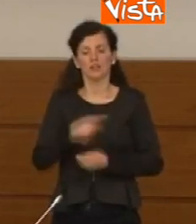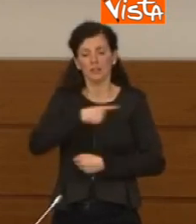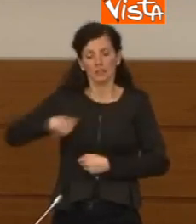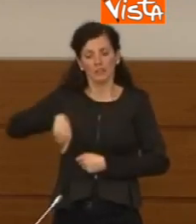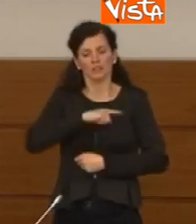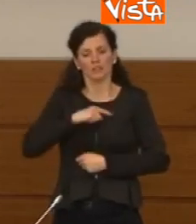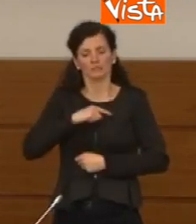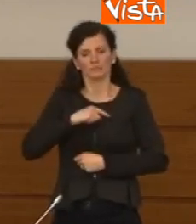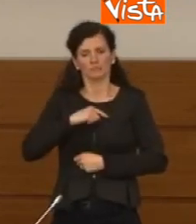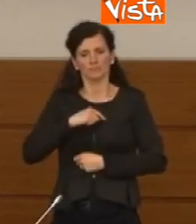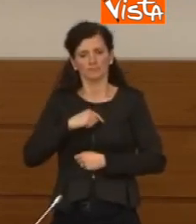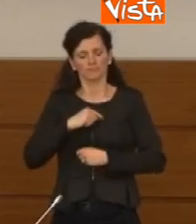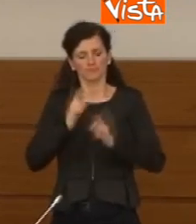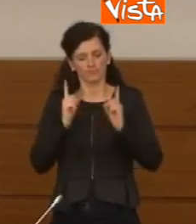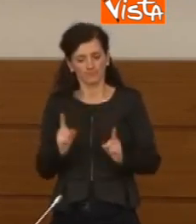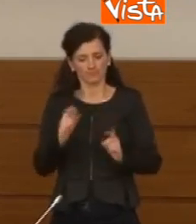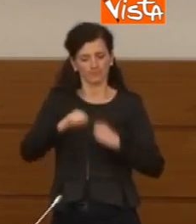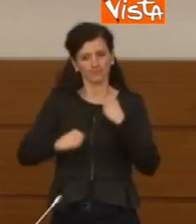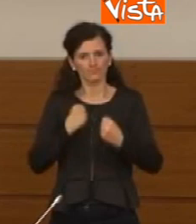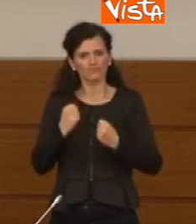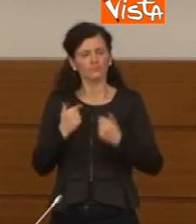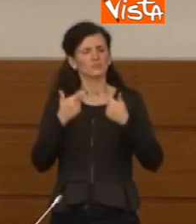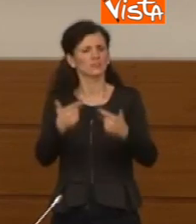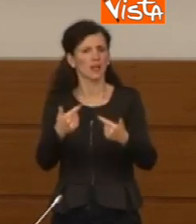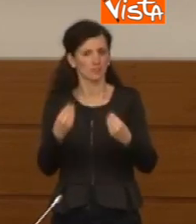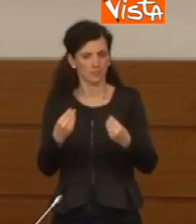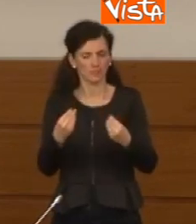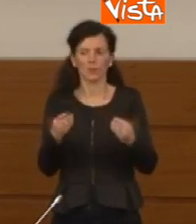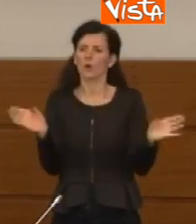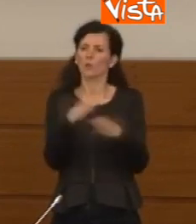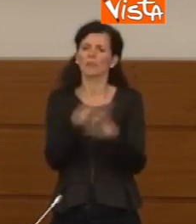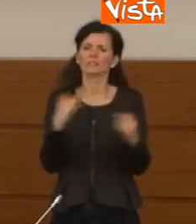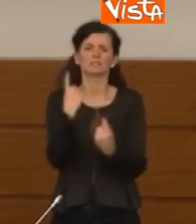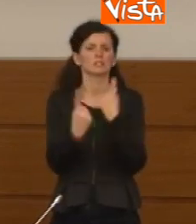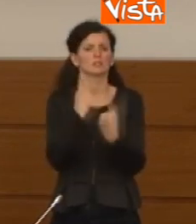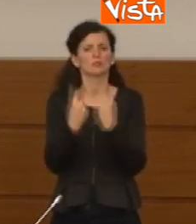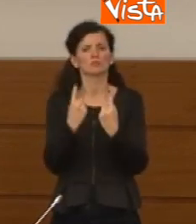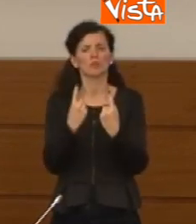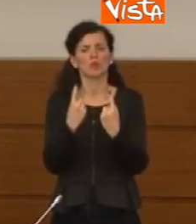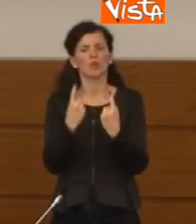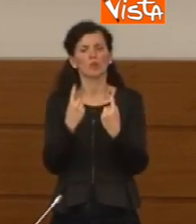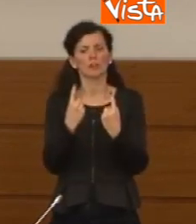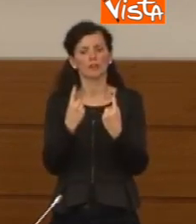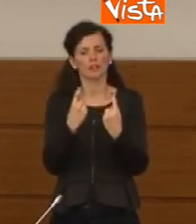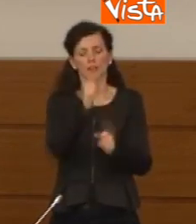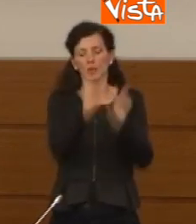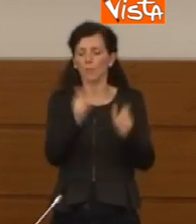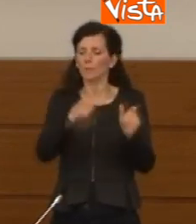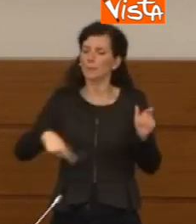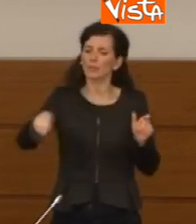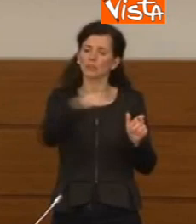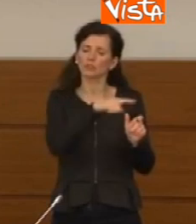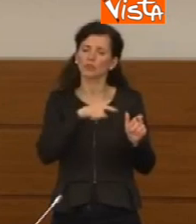creare in tutte le condizioni possibili una distanza interpersonale che